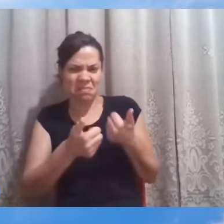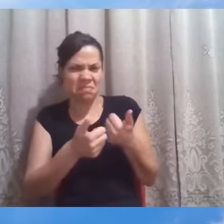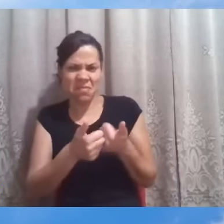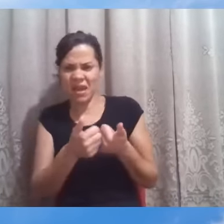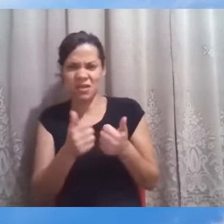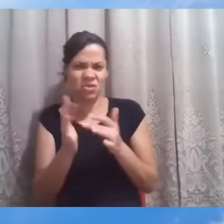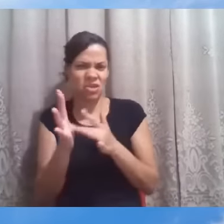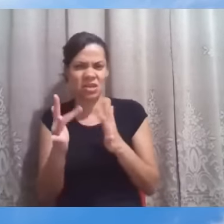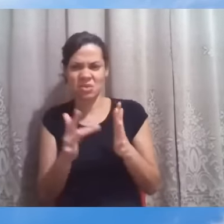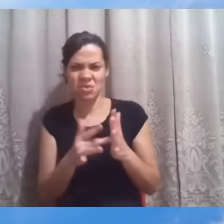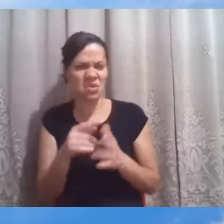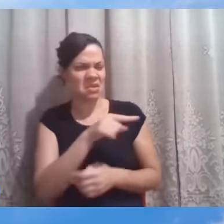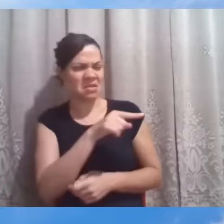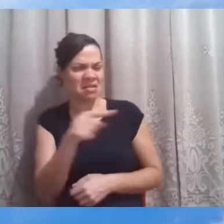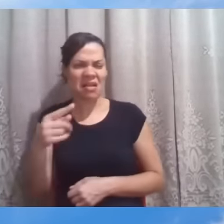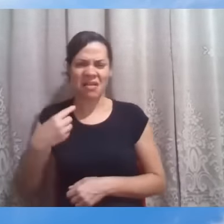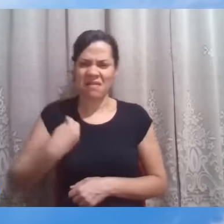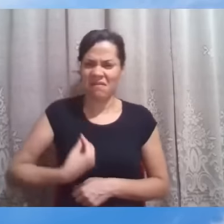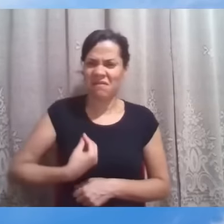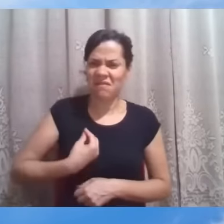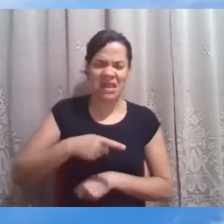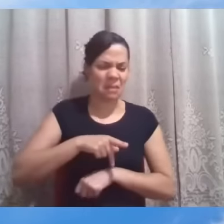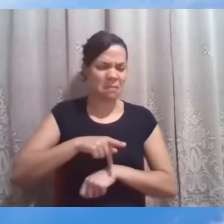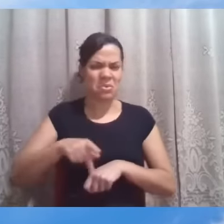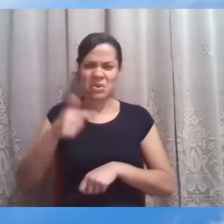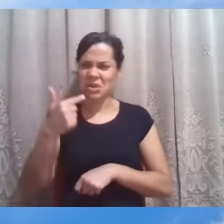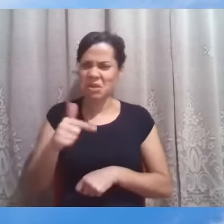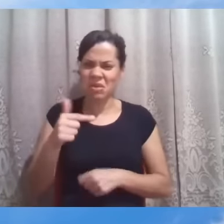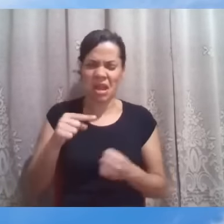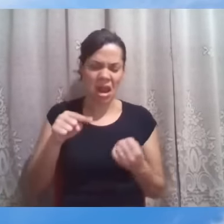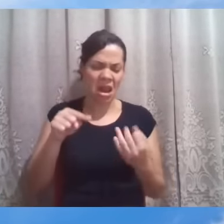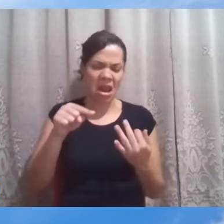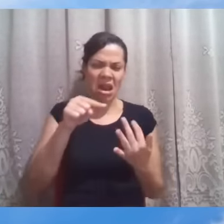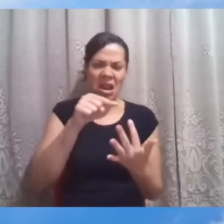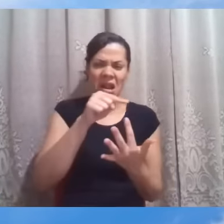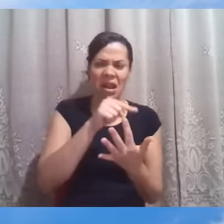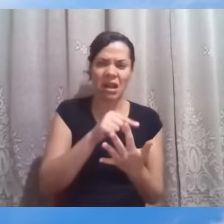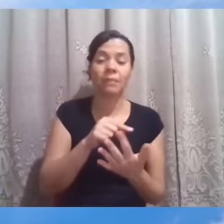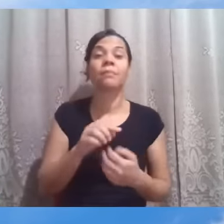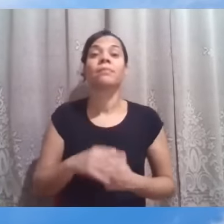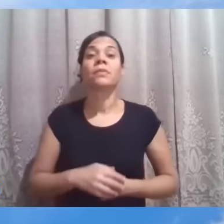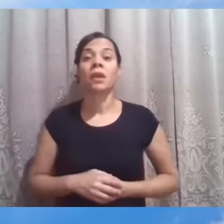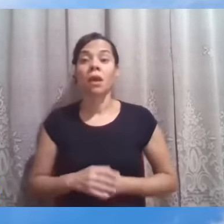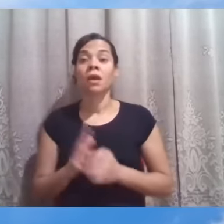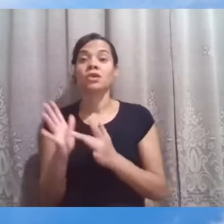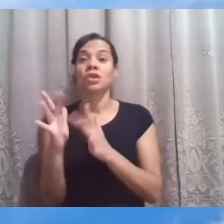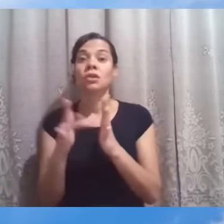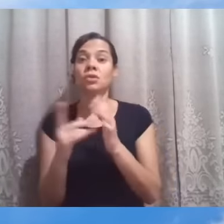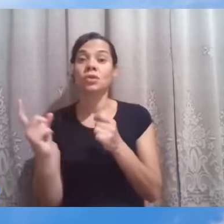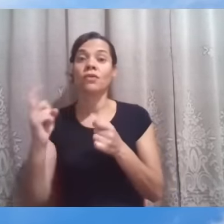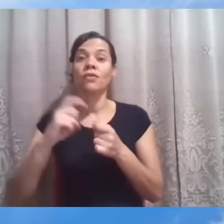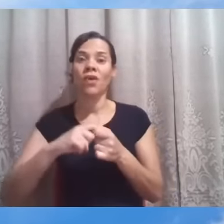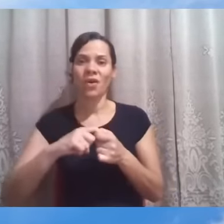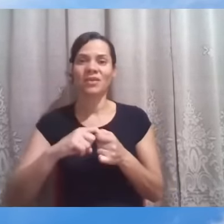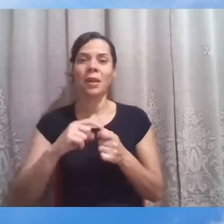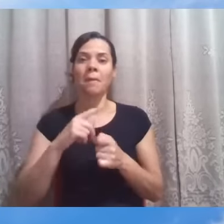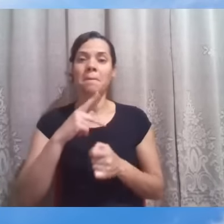com essa vida, impureza, etc. Quando Jesus volta, Pedro todo orgulhou o Senhor.